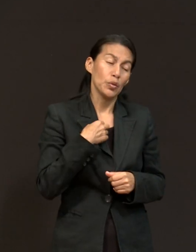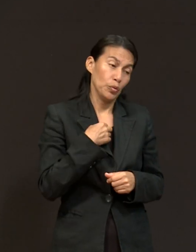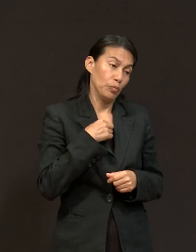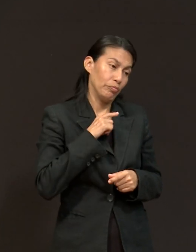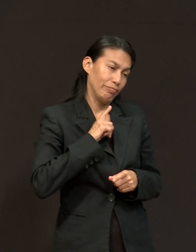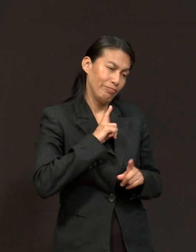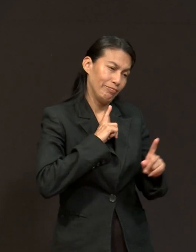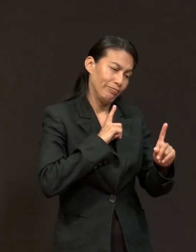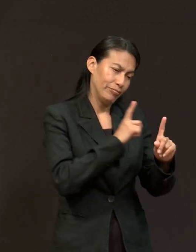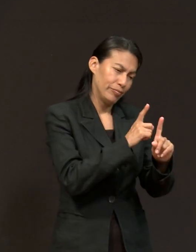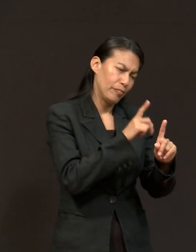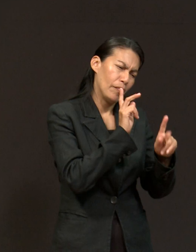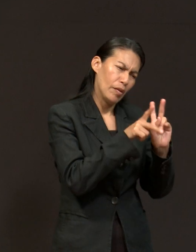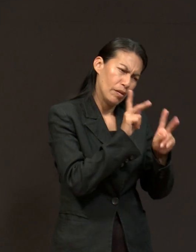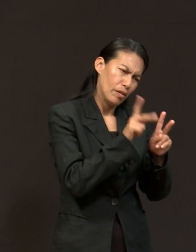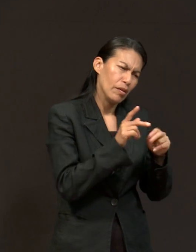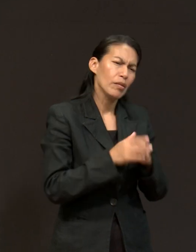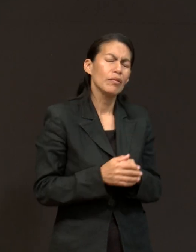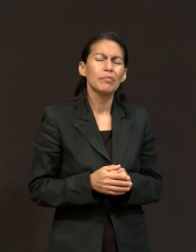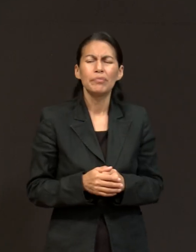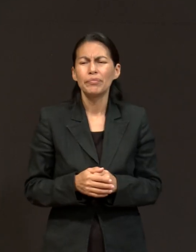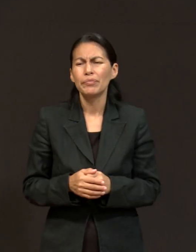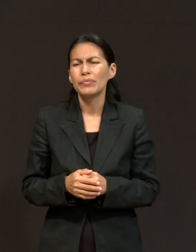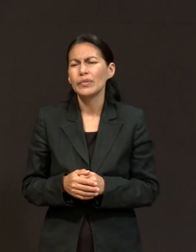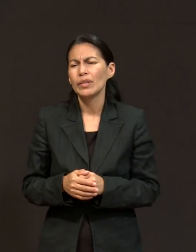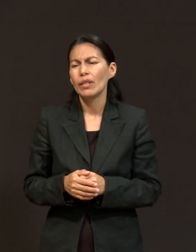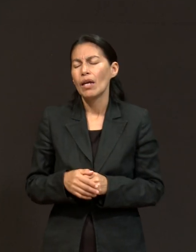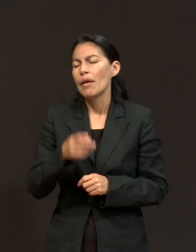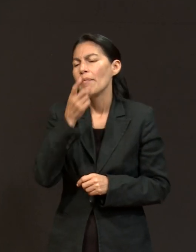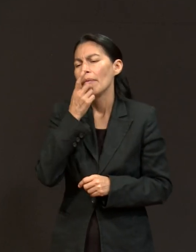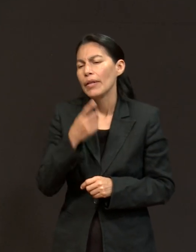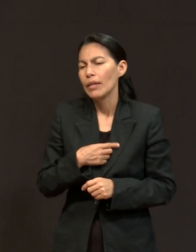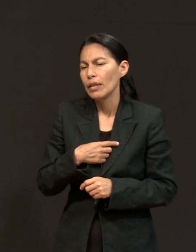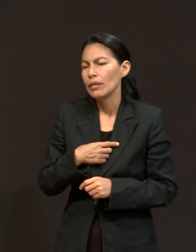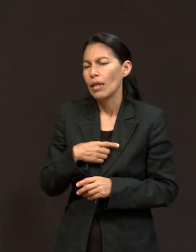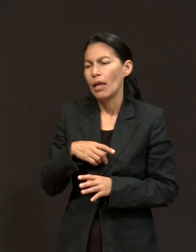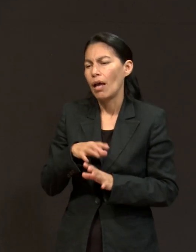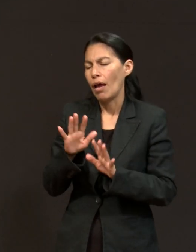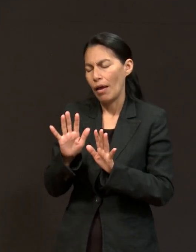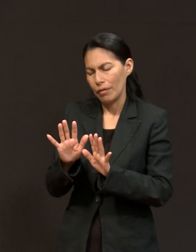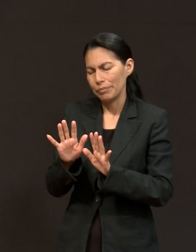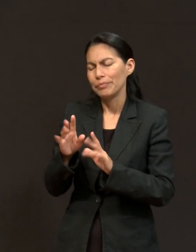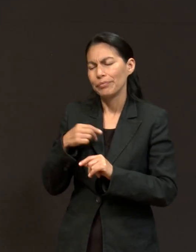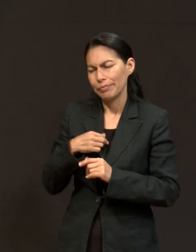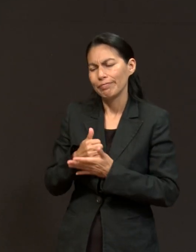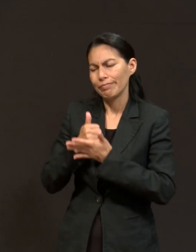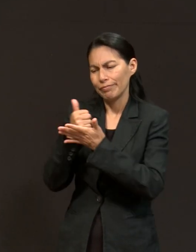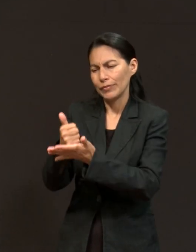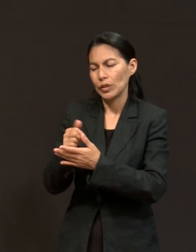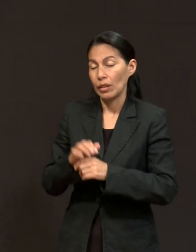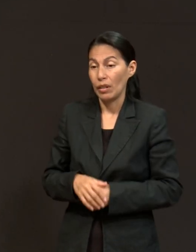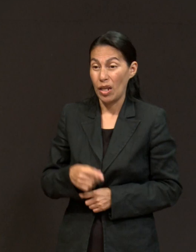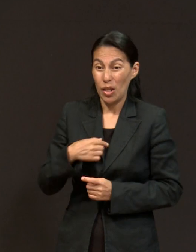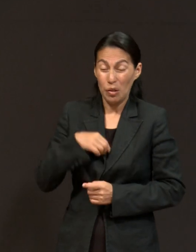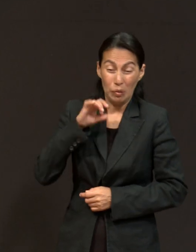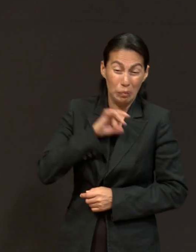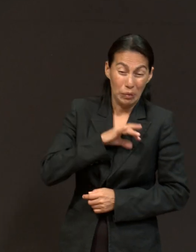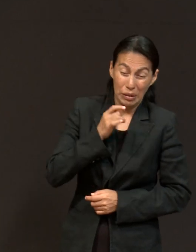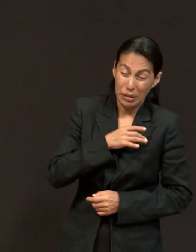Y me dice, el que estaba, el más cercano a mí me dice, te voy a ayudar. Y tenía yo miedo, realmente tenía